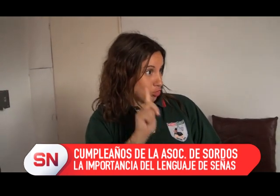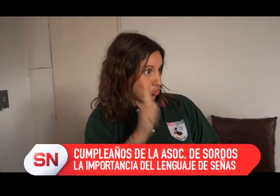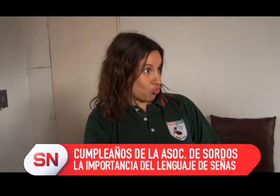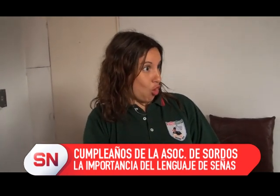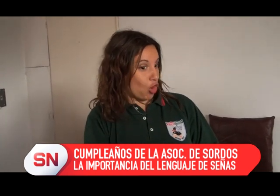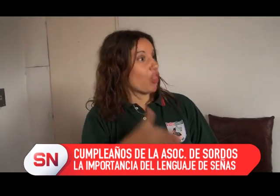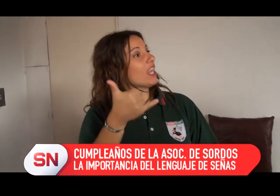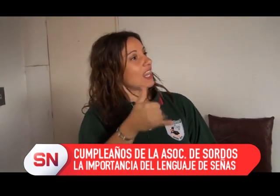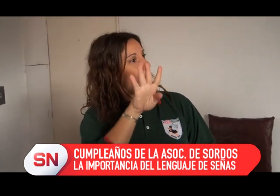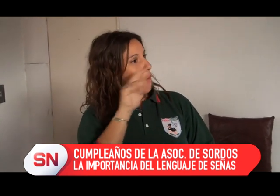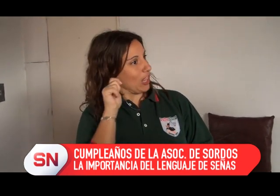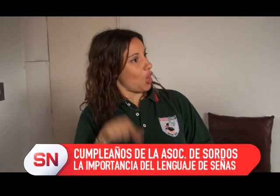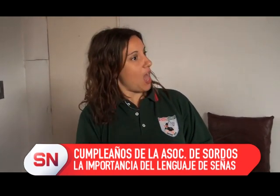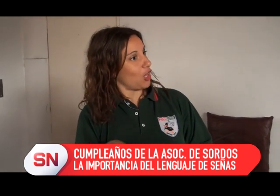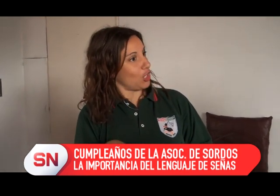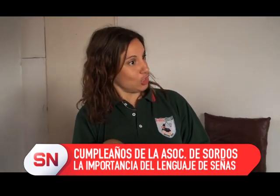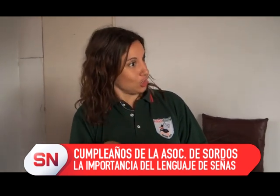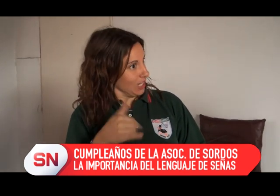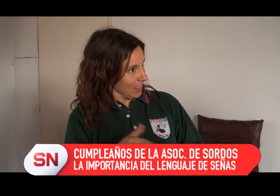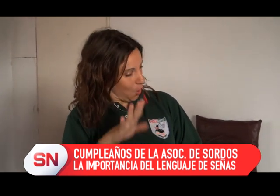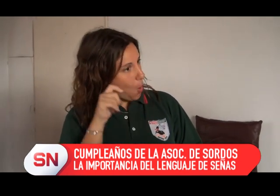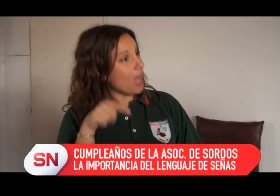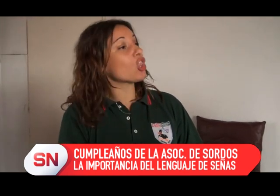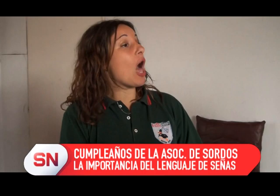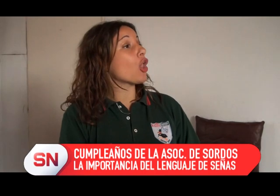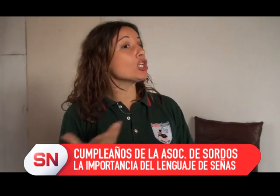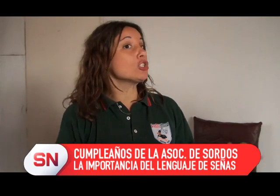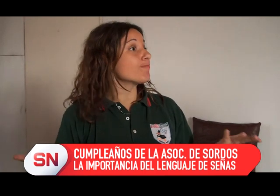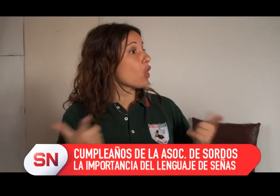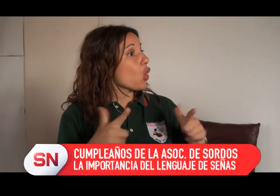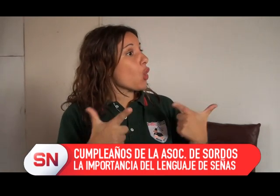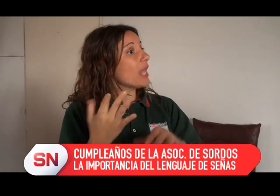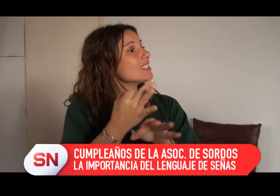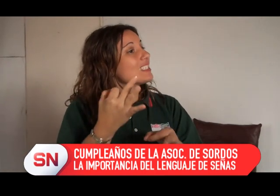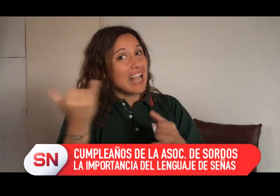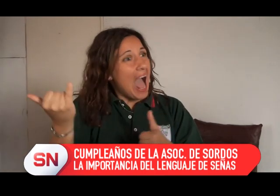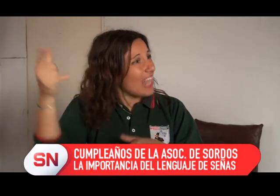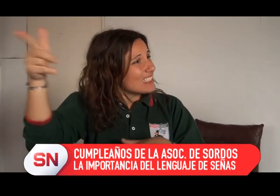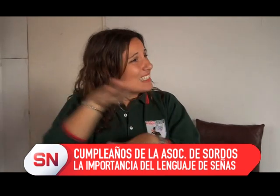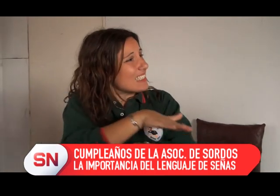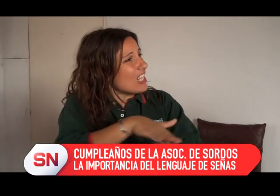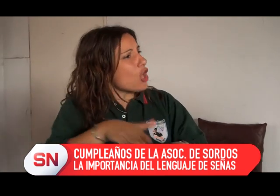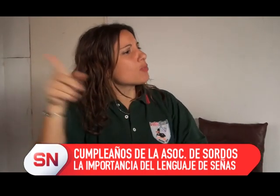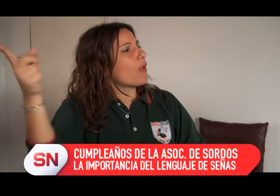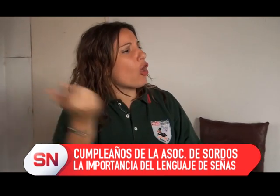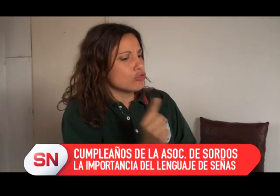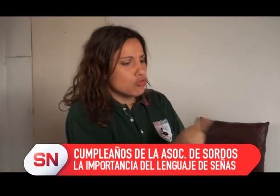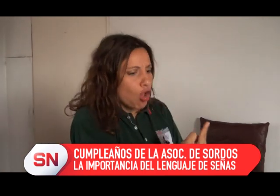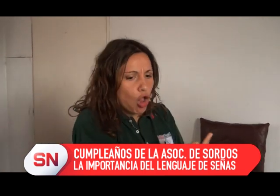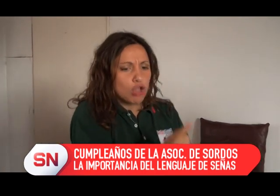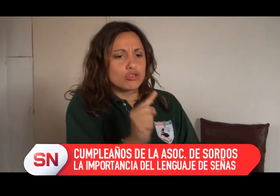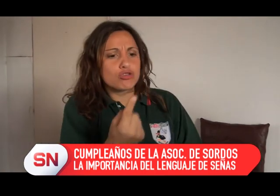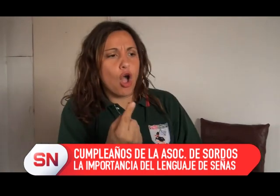Ella, por ejemplo, en este caso ella va a hablar por parte de ella, porque ella tiene un chico sordo, ella tiene un chico de cuatro años